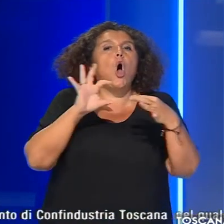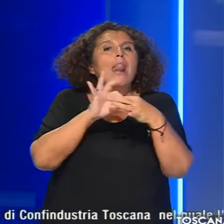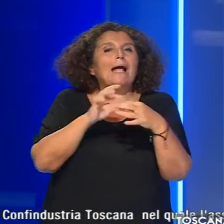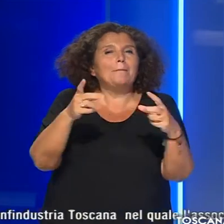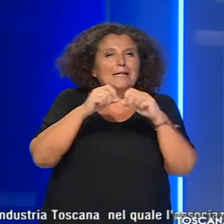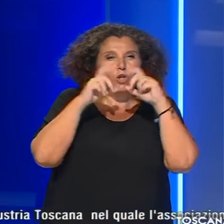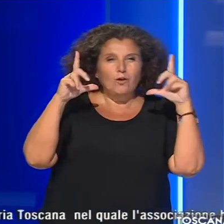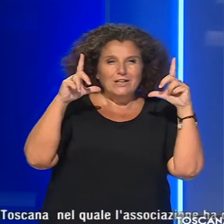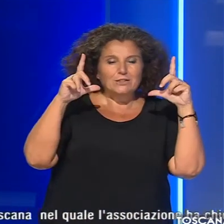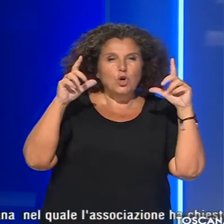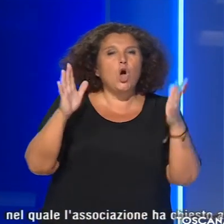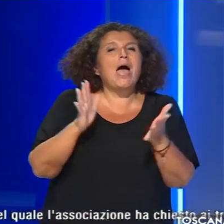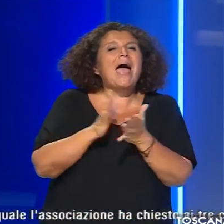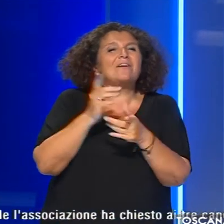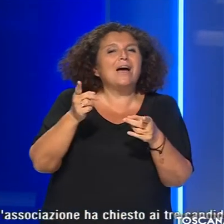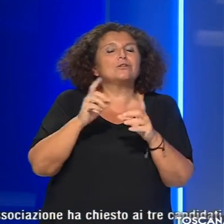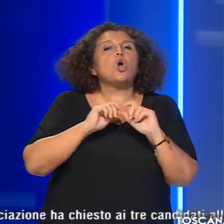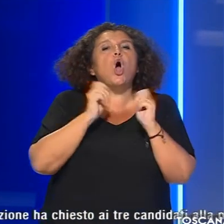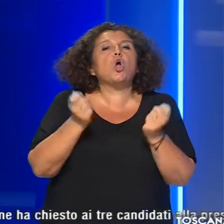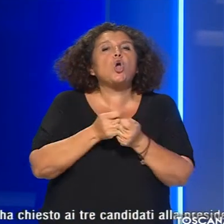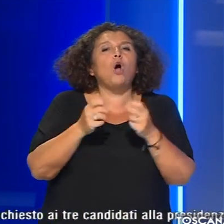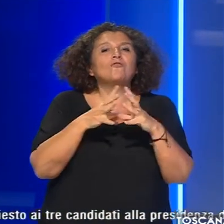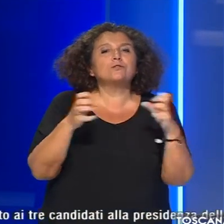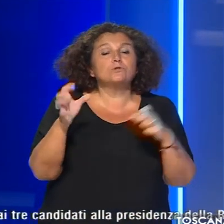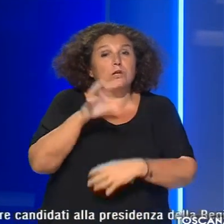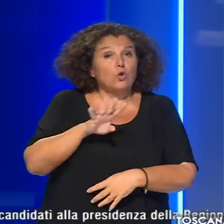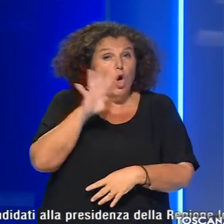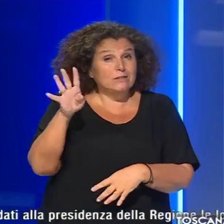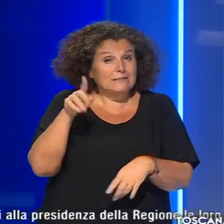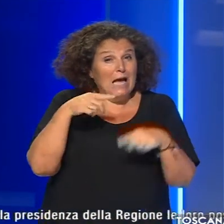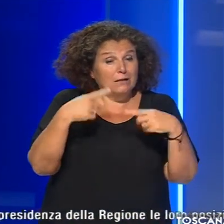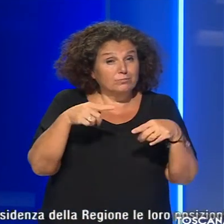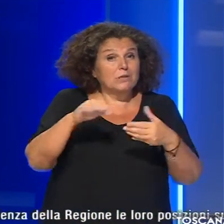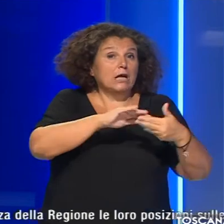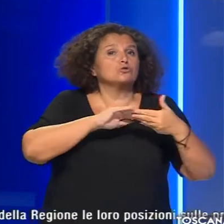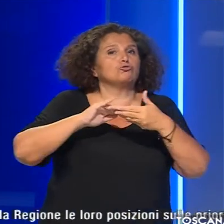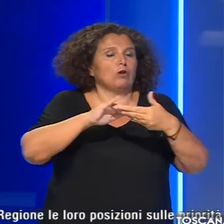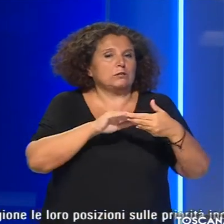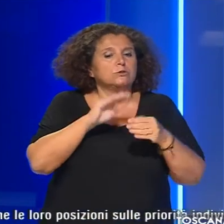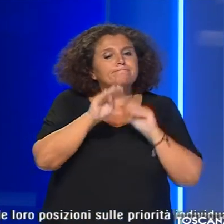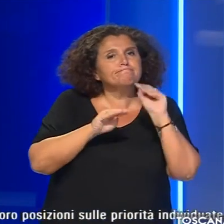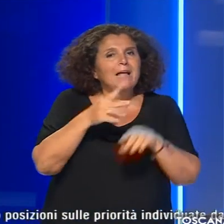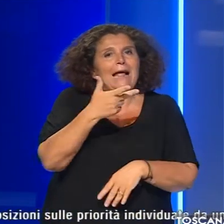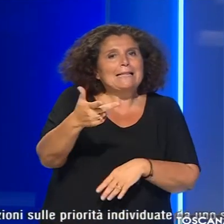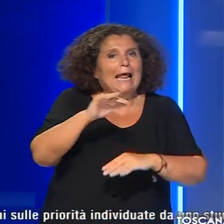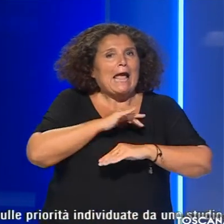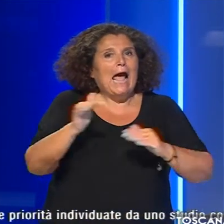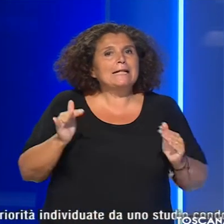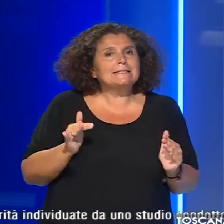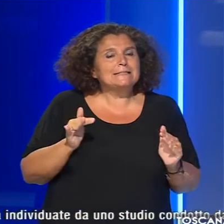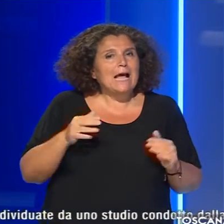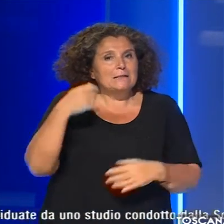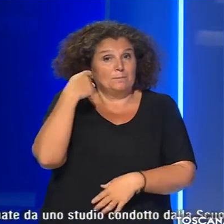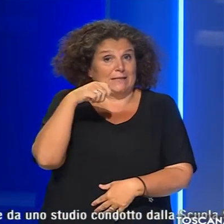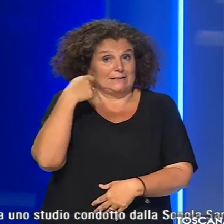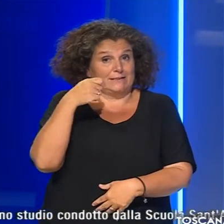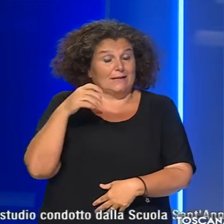video all'evento di Confindossia Toscana nel quale l'associazione ha chiesto ai tre candidati alla